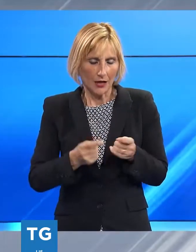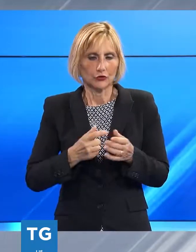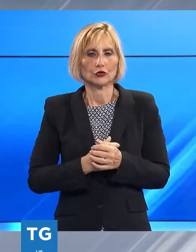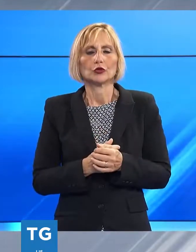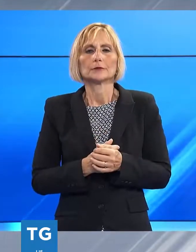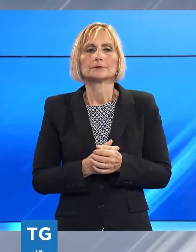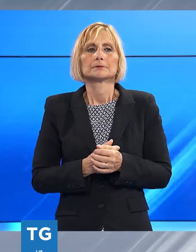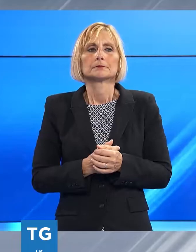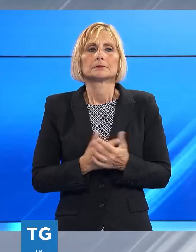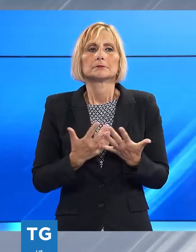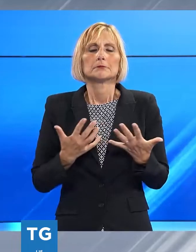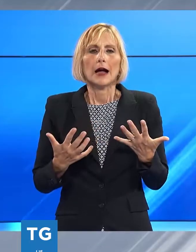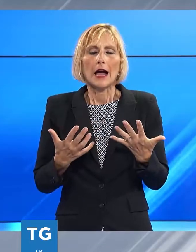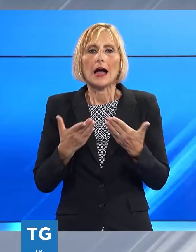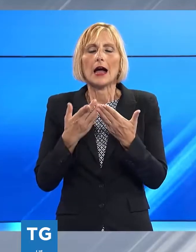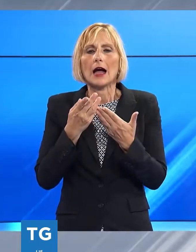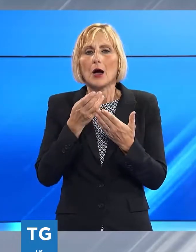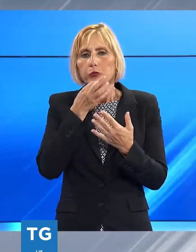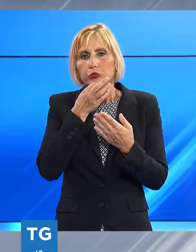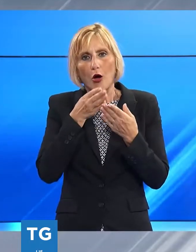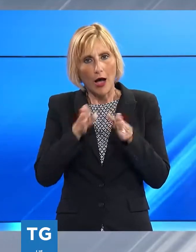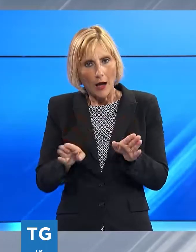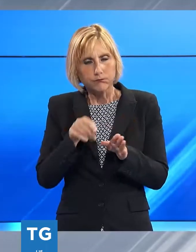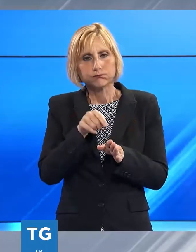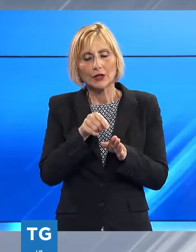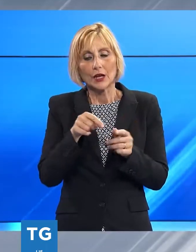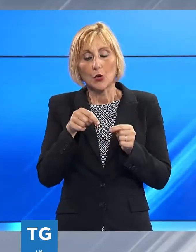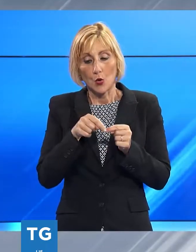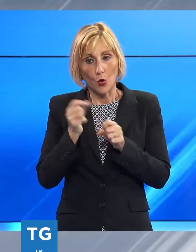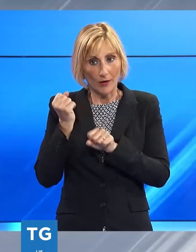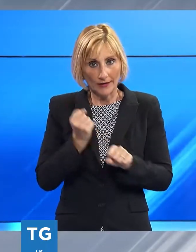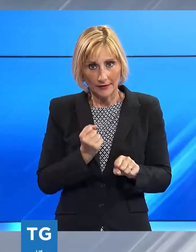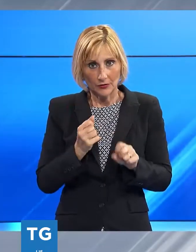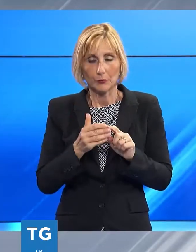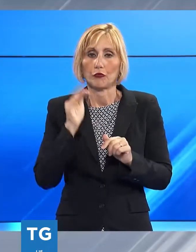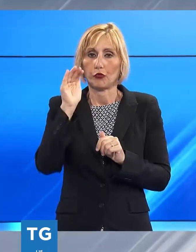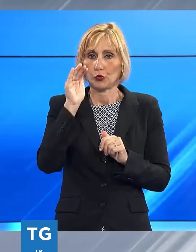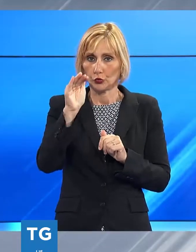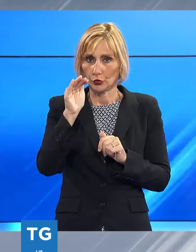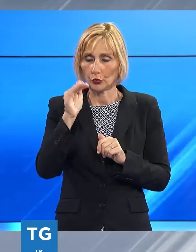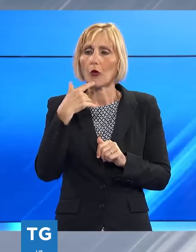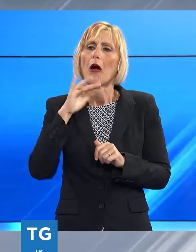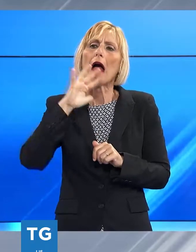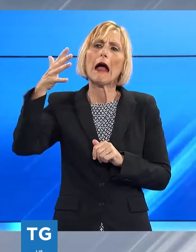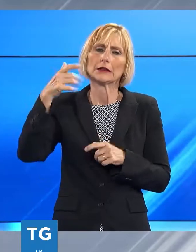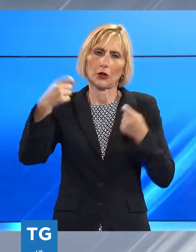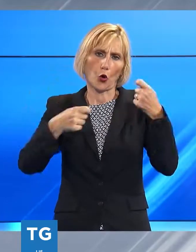è che è aperto per questa e per le prossime edizioni anche a contributi di altri